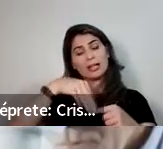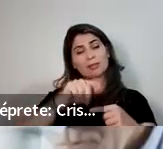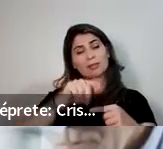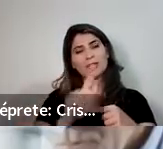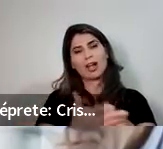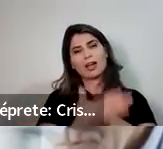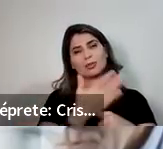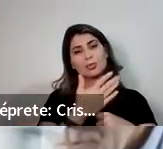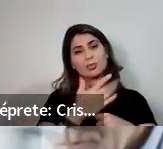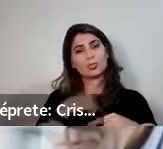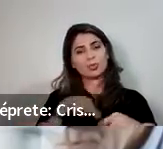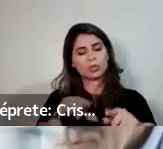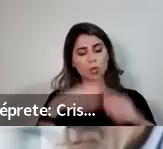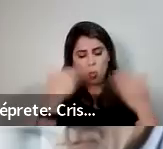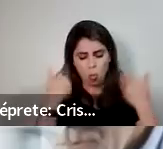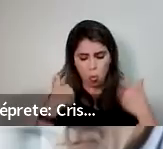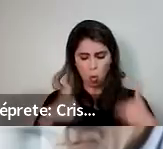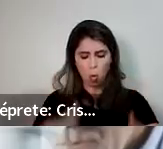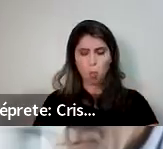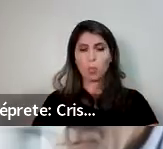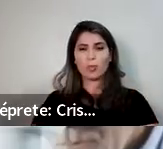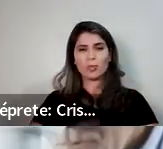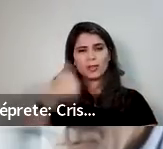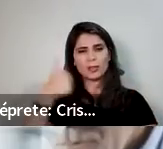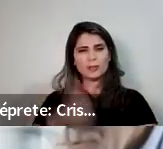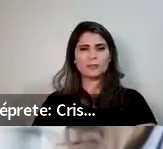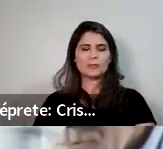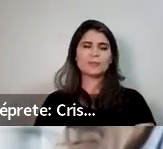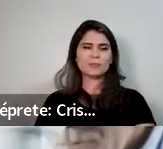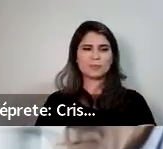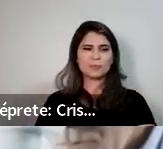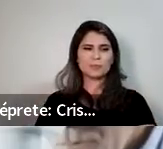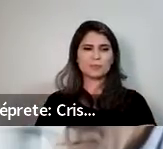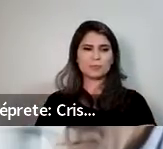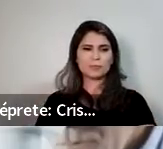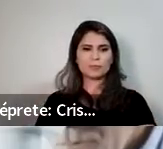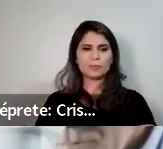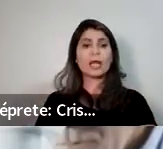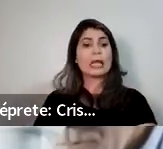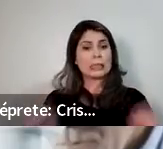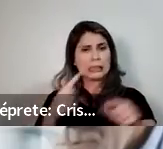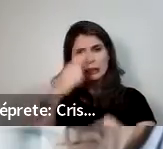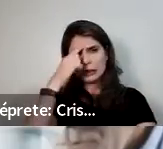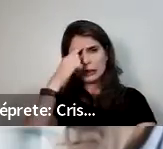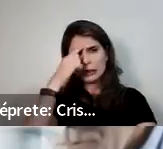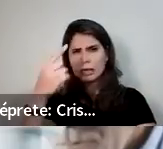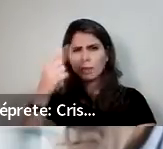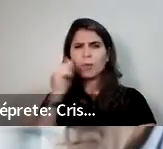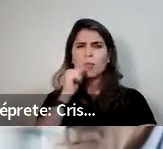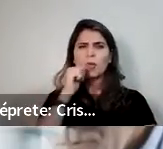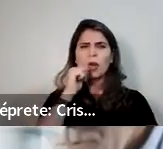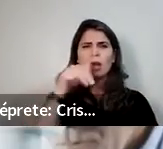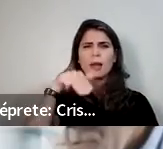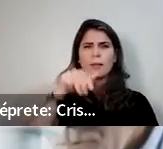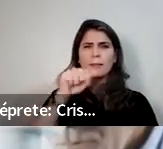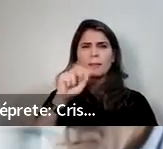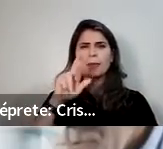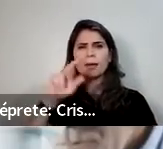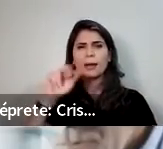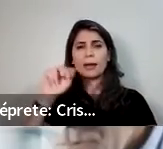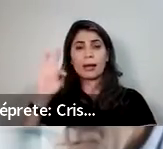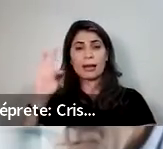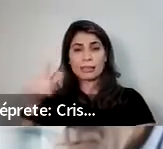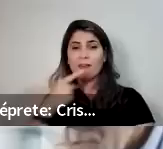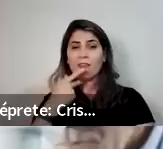cálcio onde precisa. Agora, olha que interessante o bem-estar. lembra que a Marta falou que ela está melhor do que antes